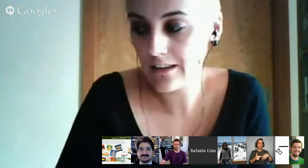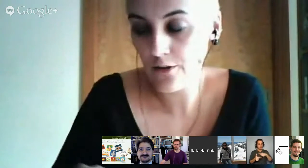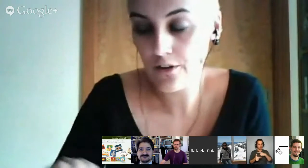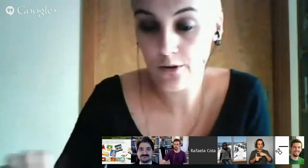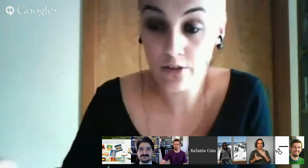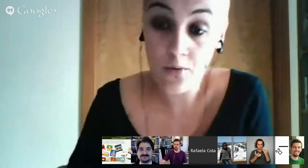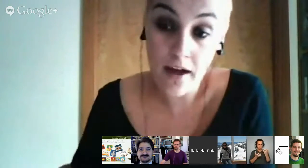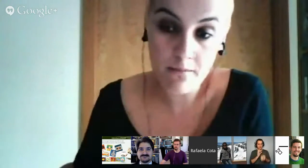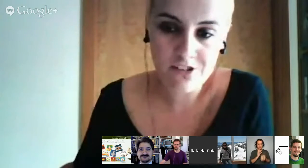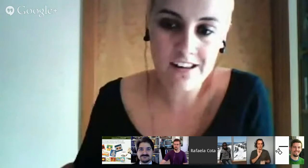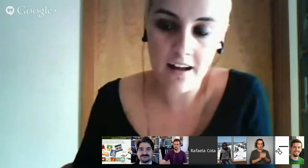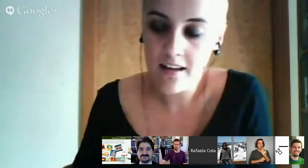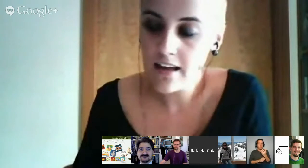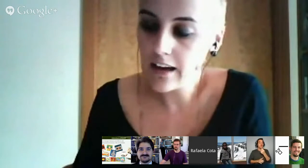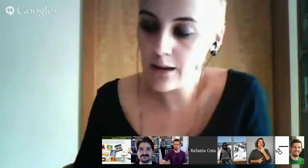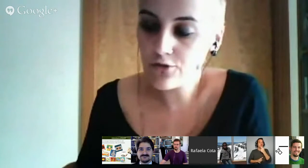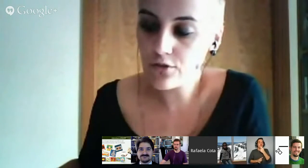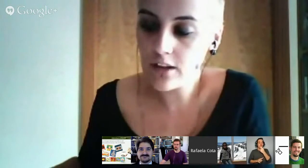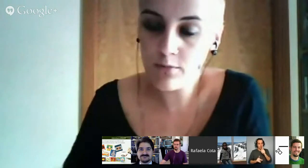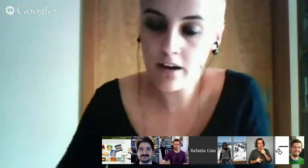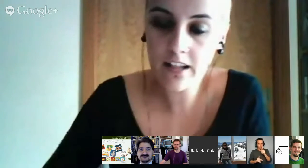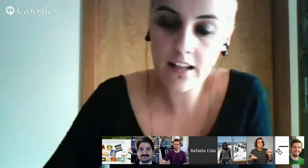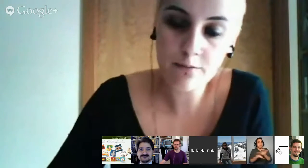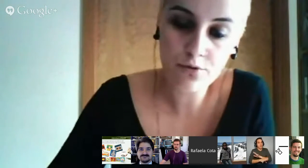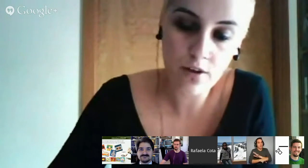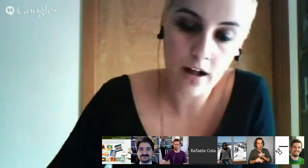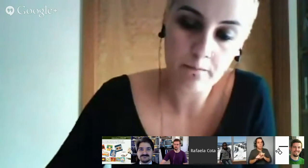ainda não é, mas será, queremos torná-lo uma realidade em Portugal.